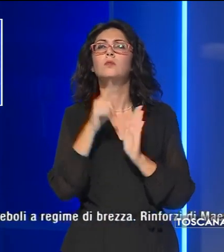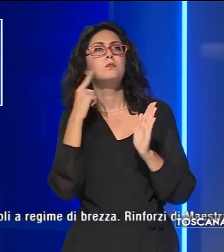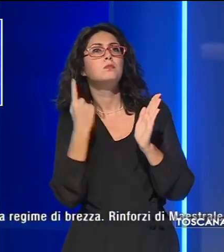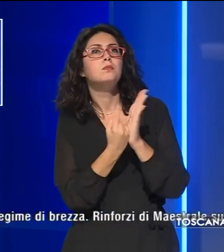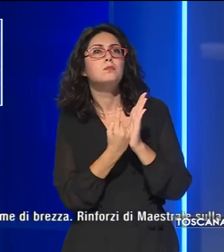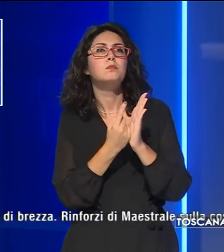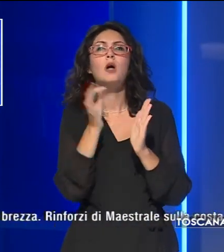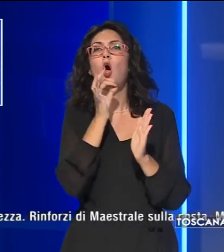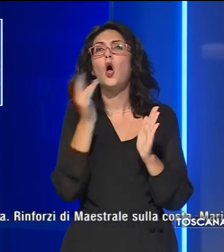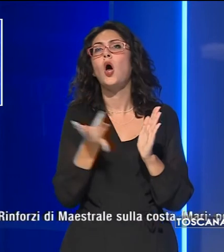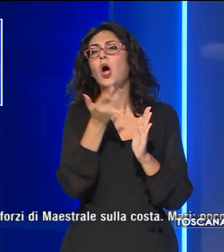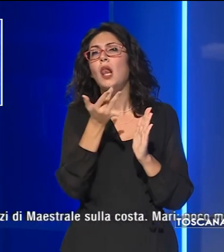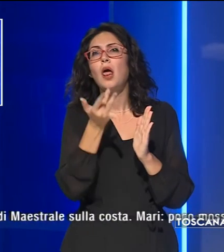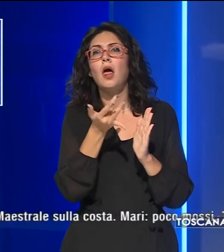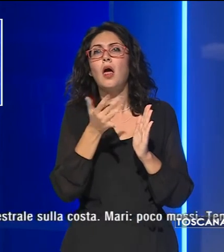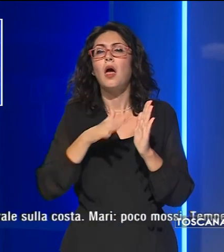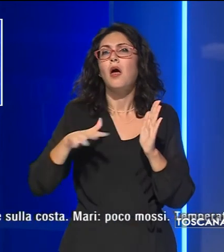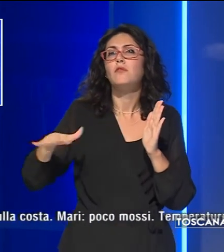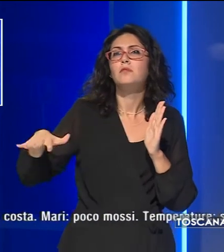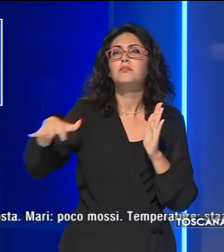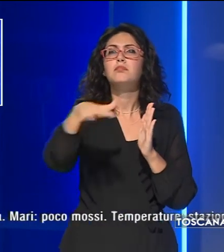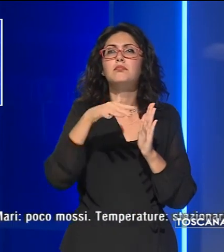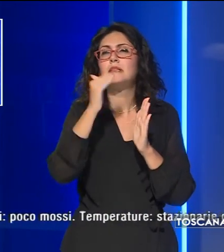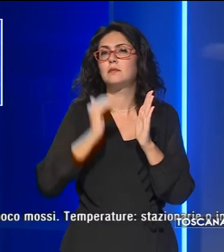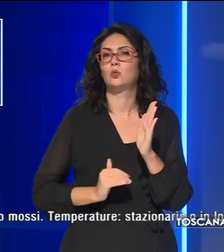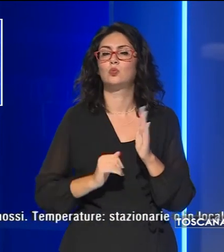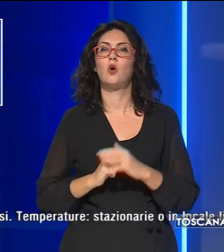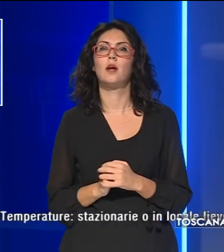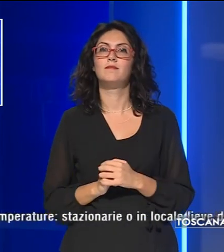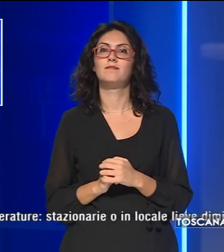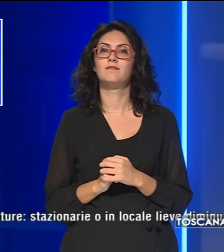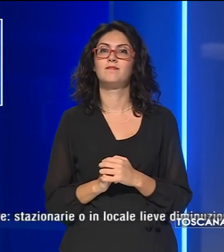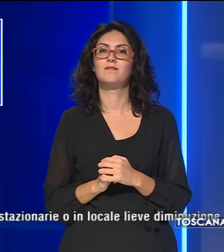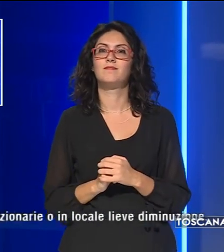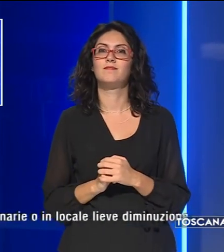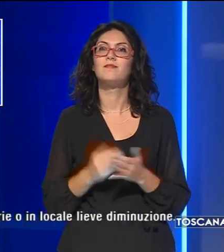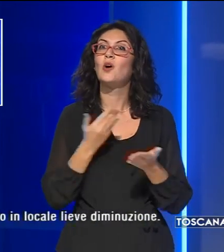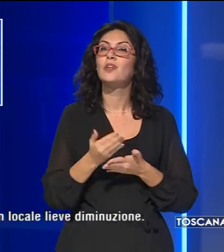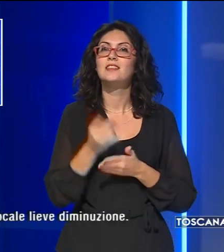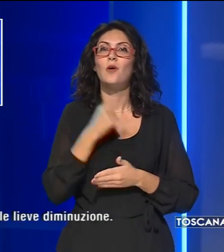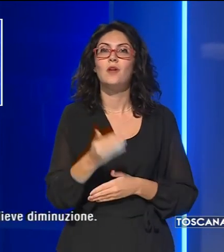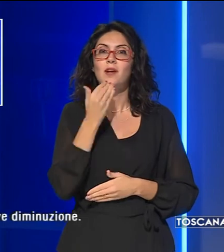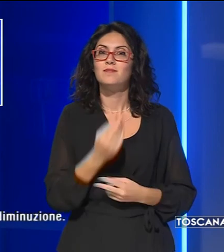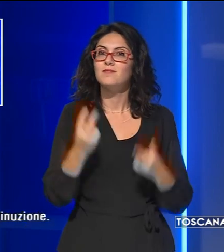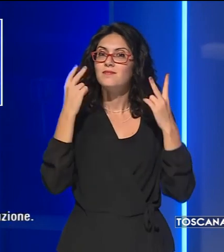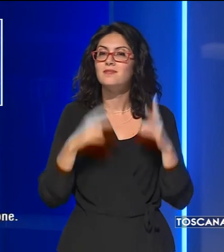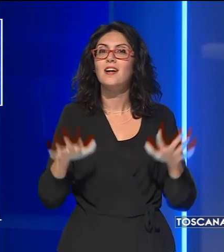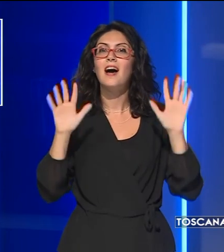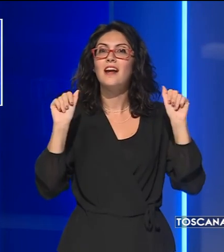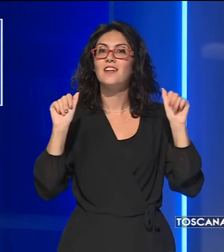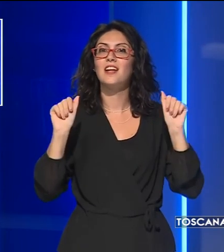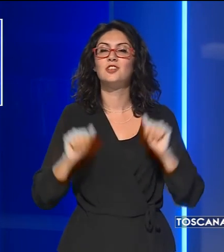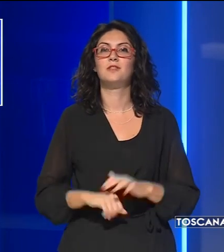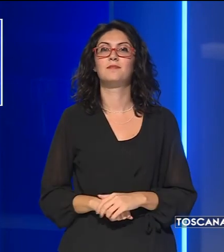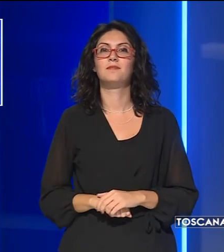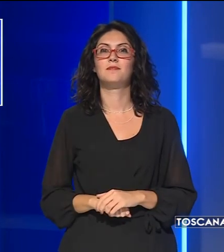stazionarie o in locale lieve diminuzione per questa sera è tutto grazie per averci seguiti